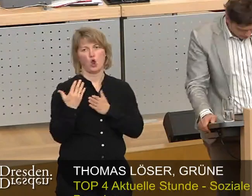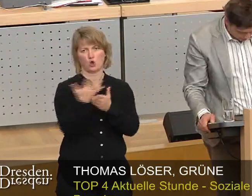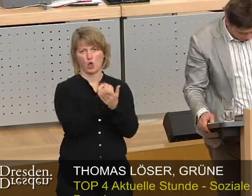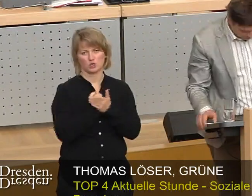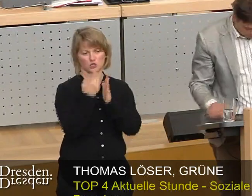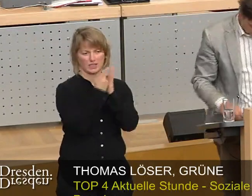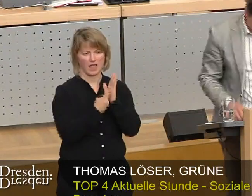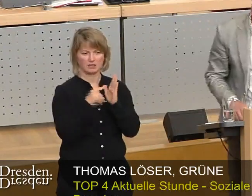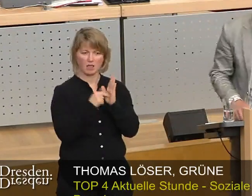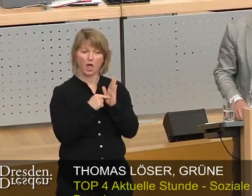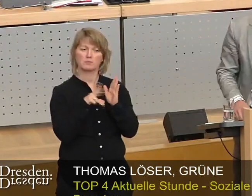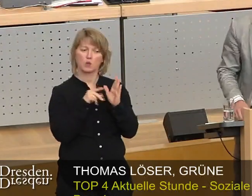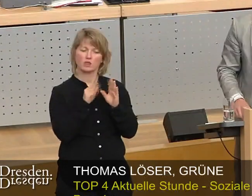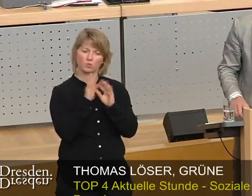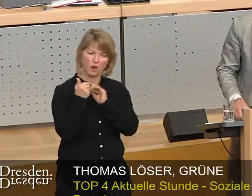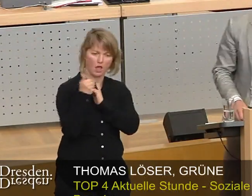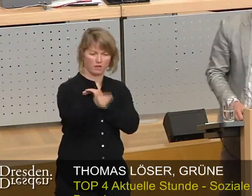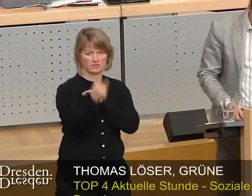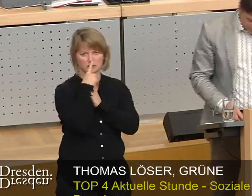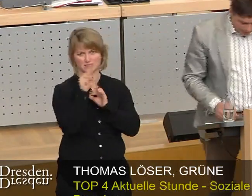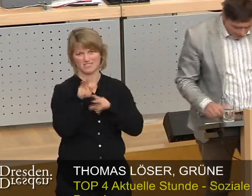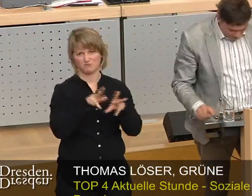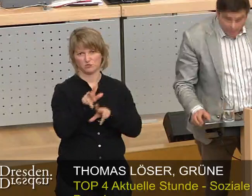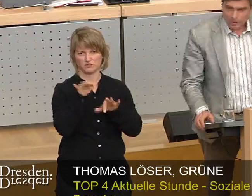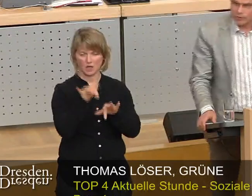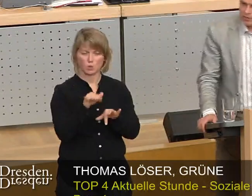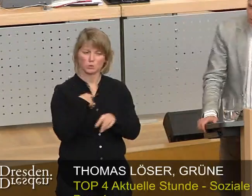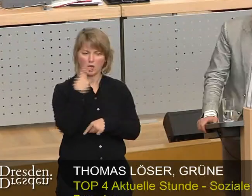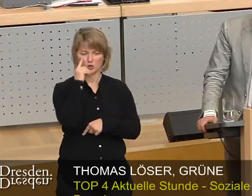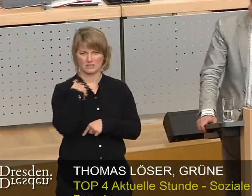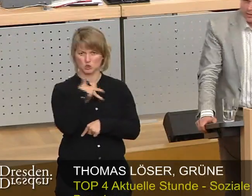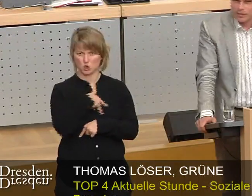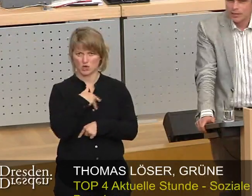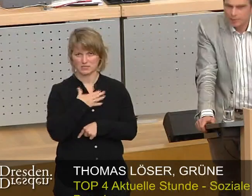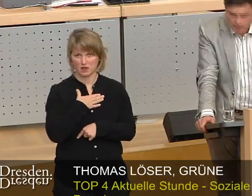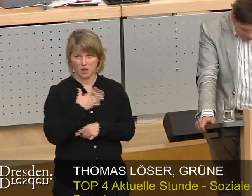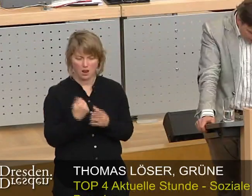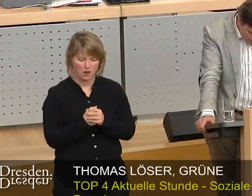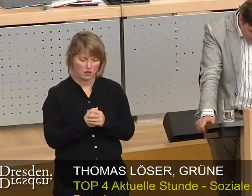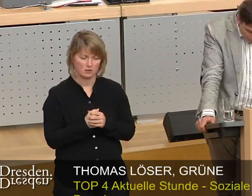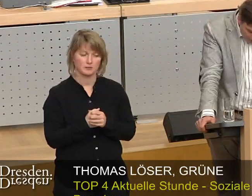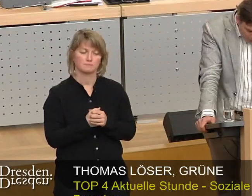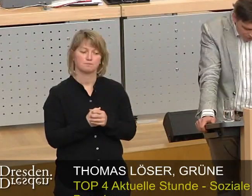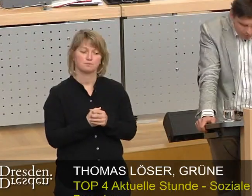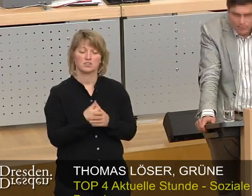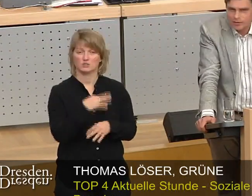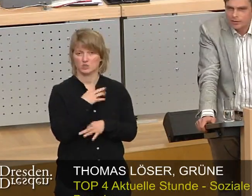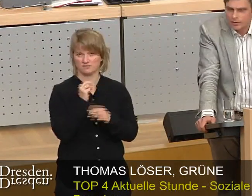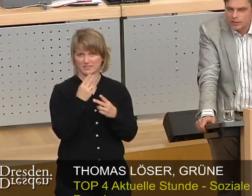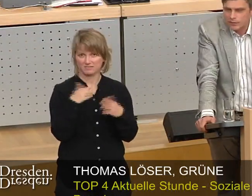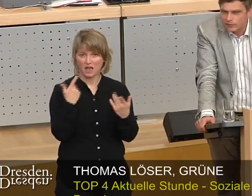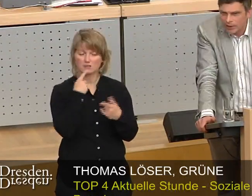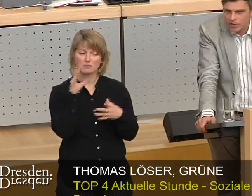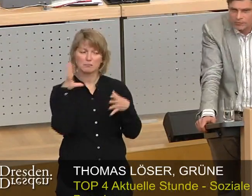langfristig auch Wirtschaftlichkeit sichern. Und wir verstehen uns als sozial, denn für uns ist es sehr wichtig, dass die Bindungsfrist